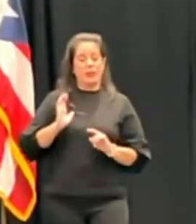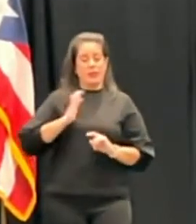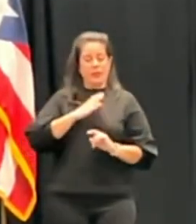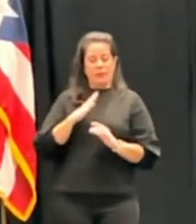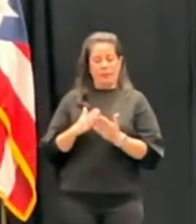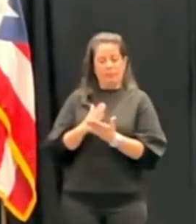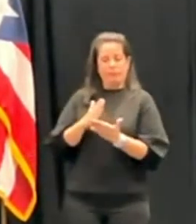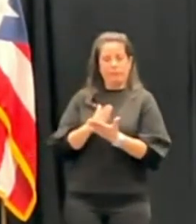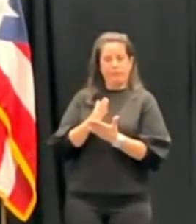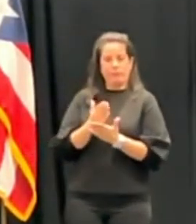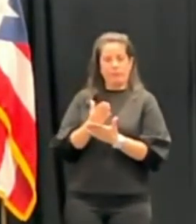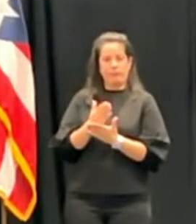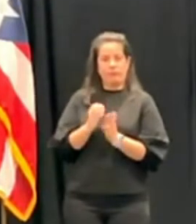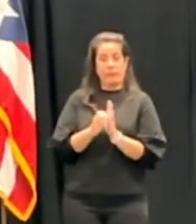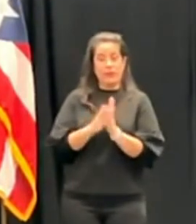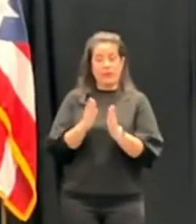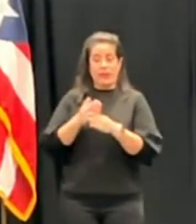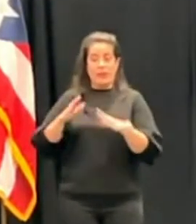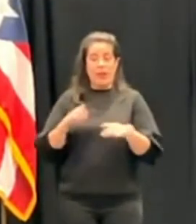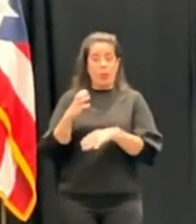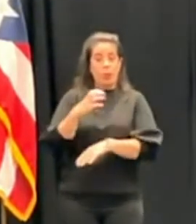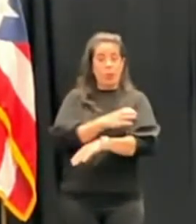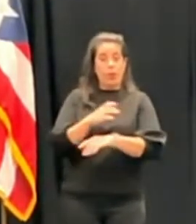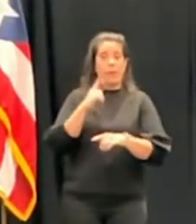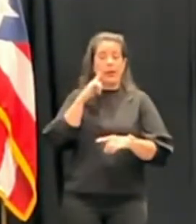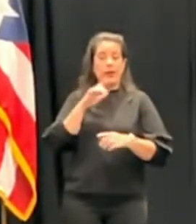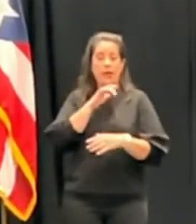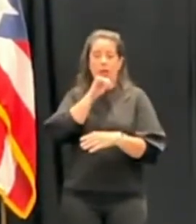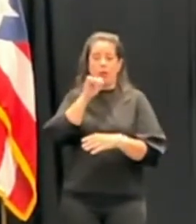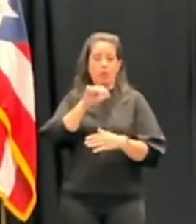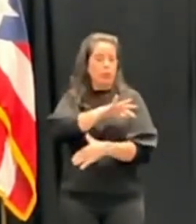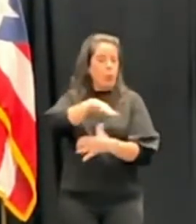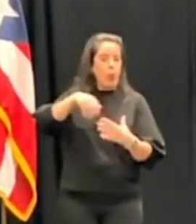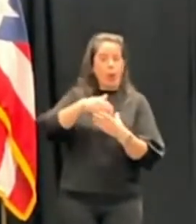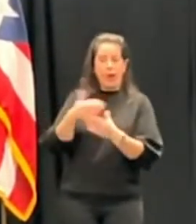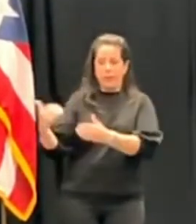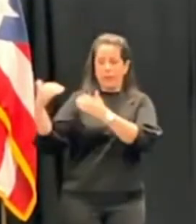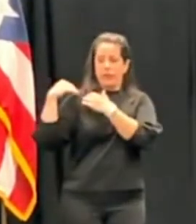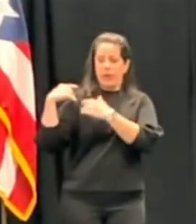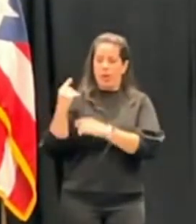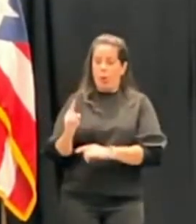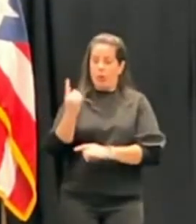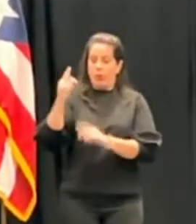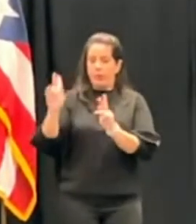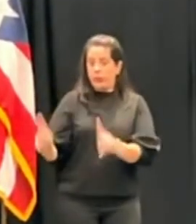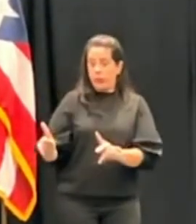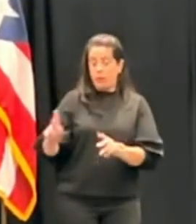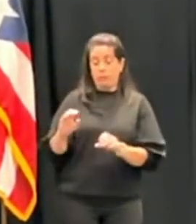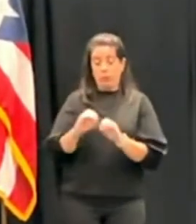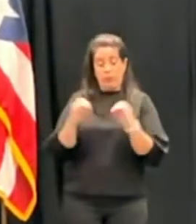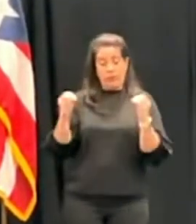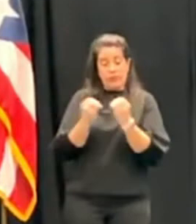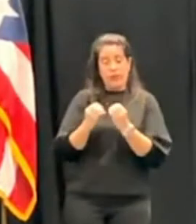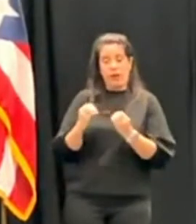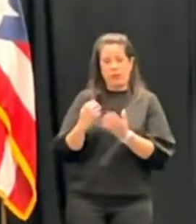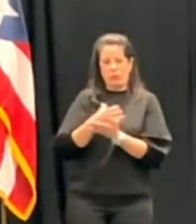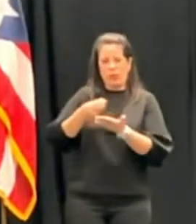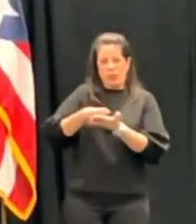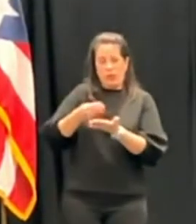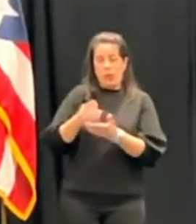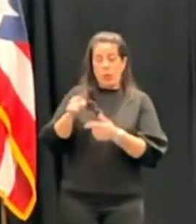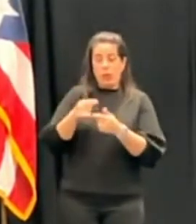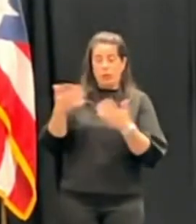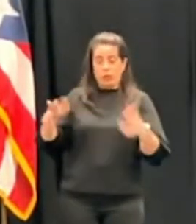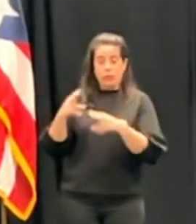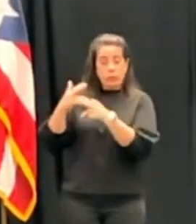se divide el poder precisamente para que no caiga todo en manos de una sola persona. La oficina de Contralor, una vez confirmado